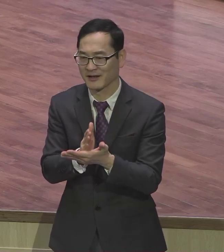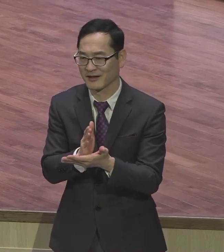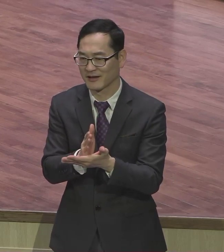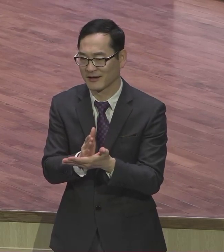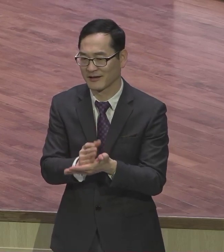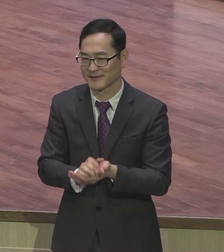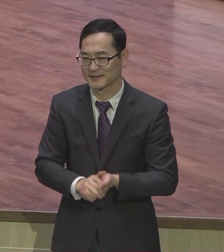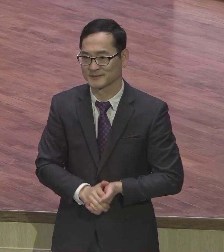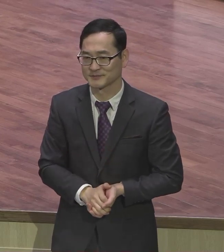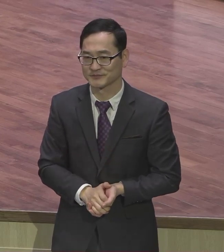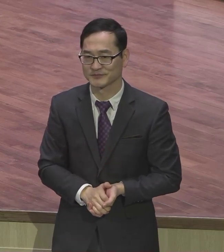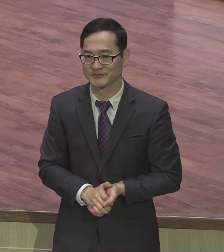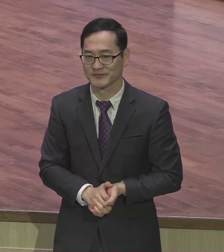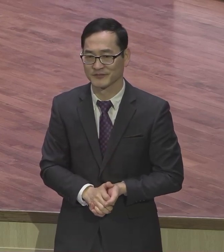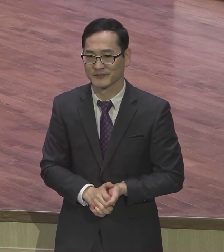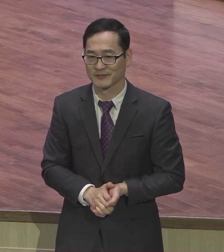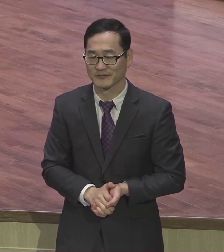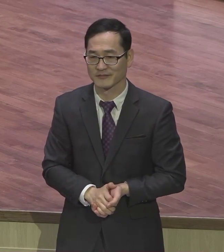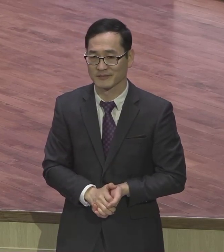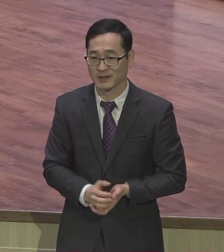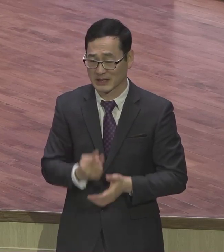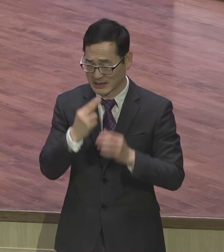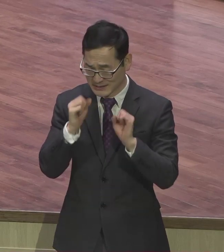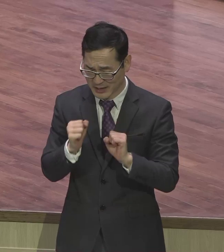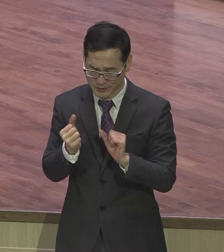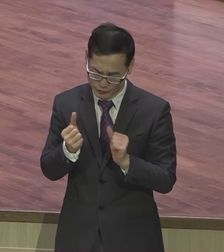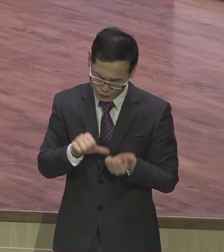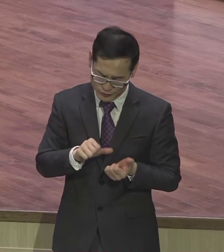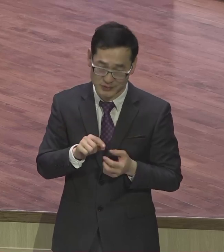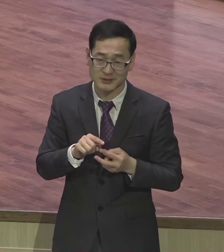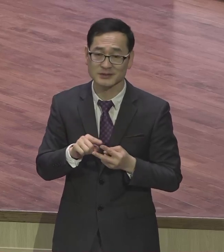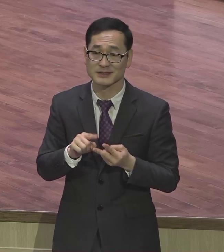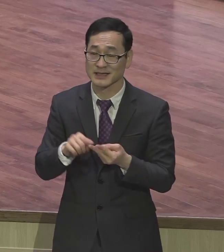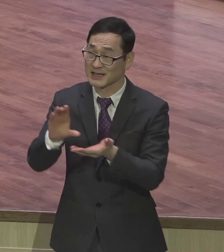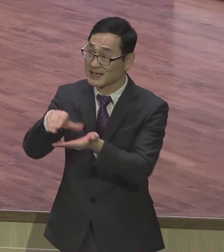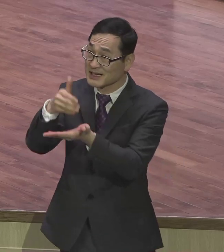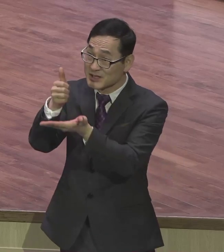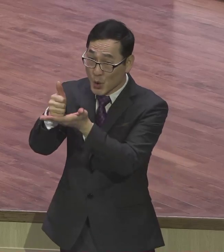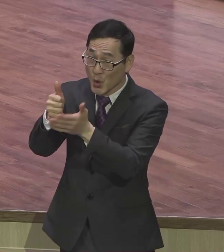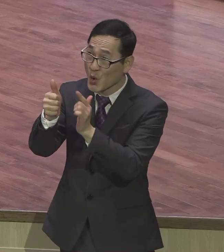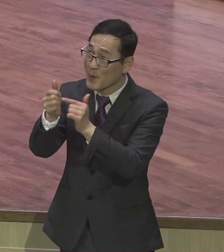생사를 초월해서 그리스도에 집중하는 사람